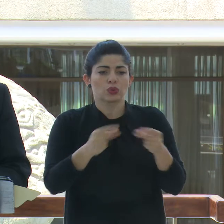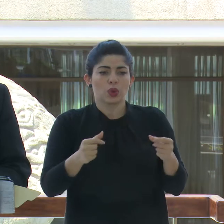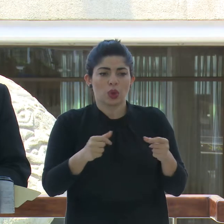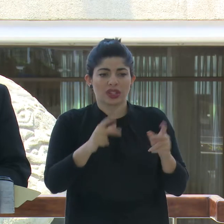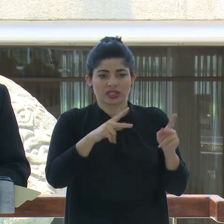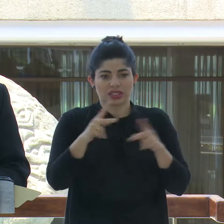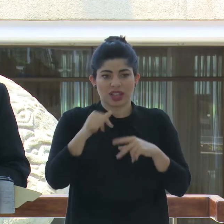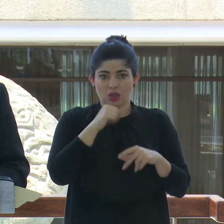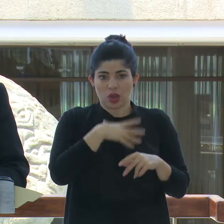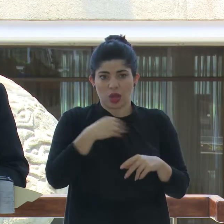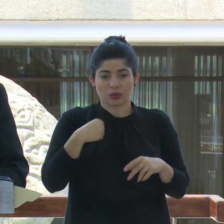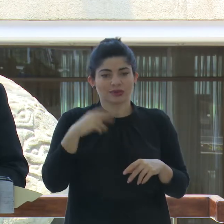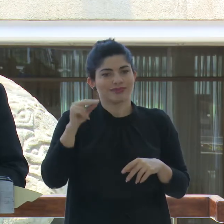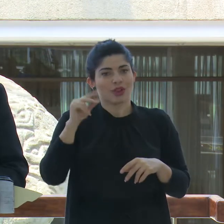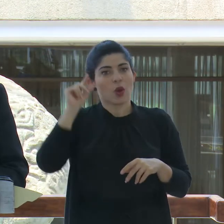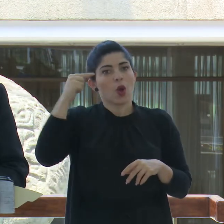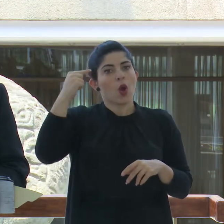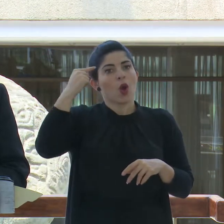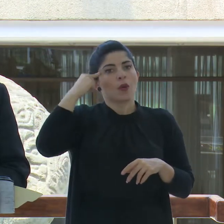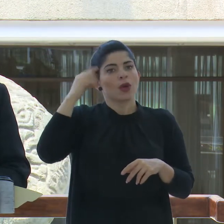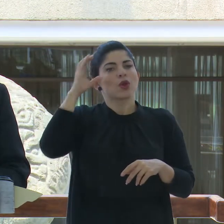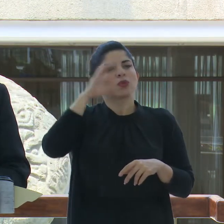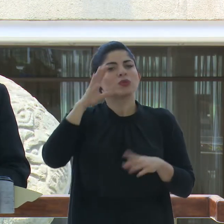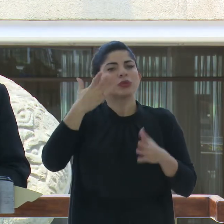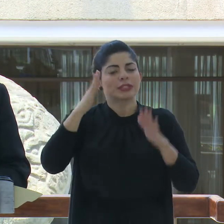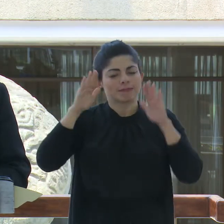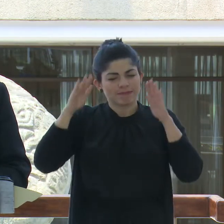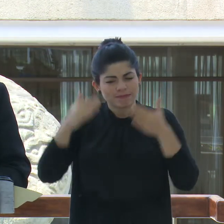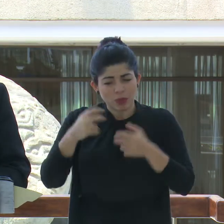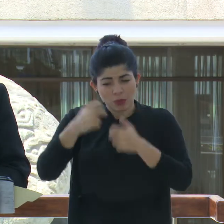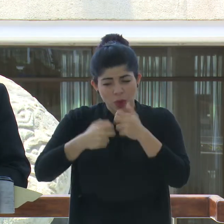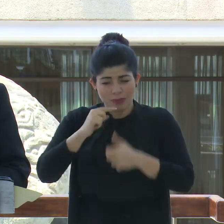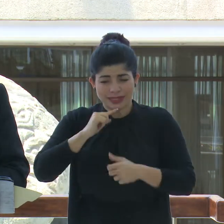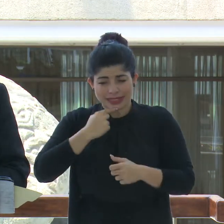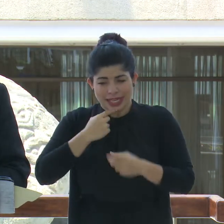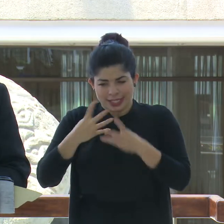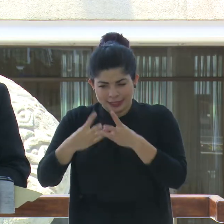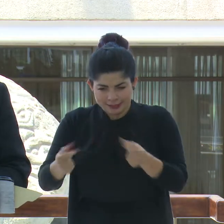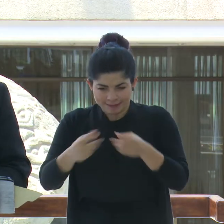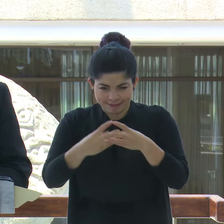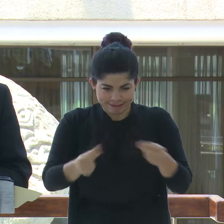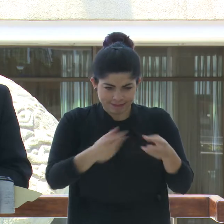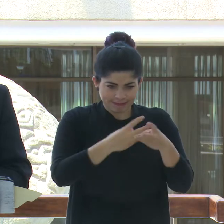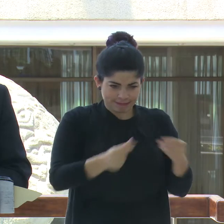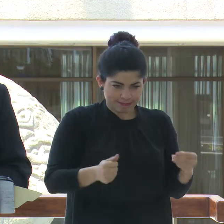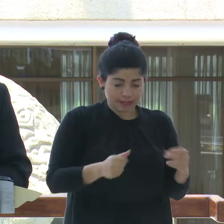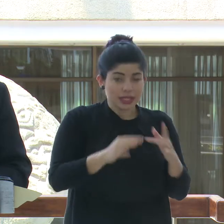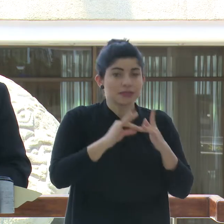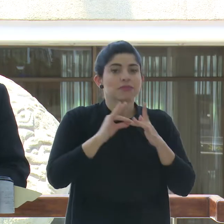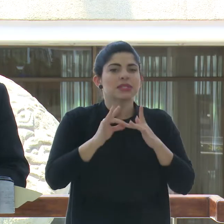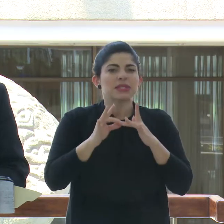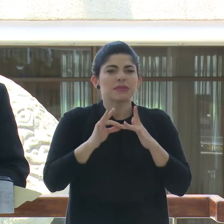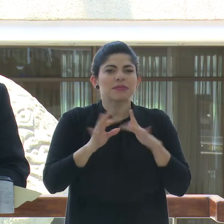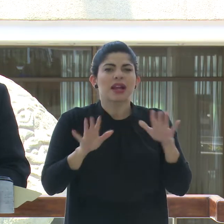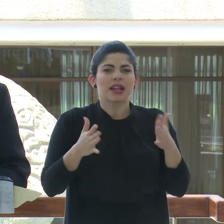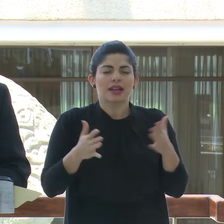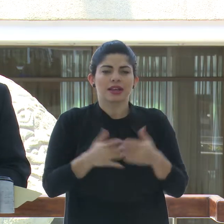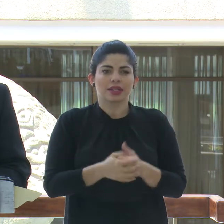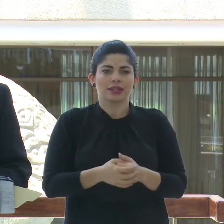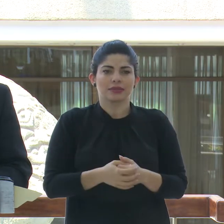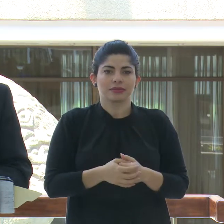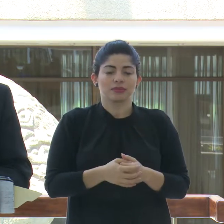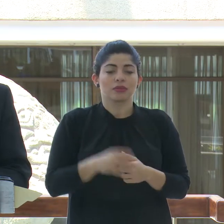se ha abocado a resolver problemas serios y, fundamentalmente, a darle